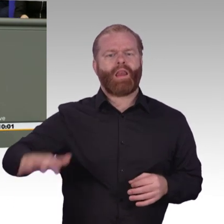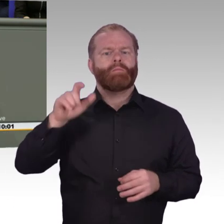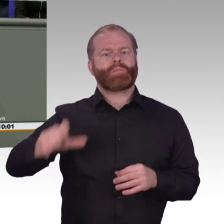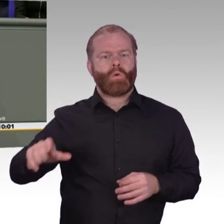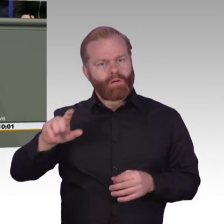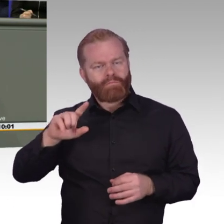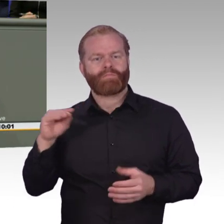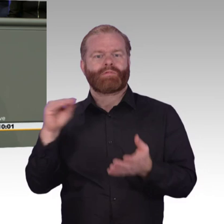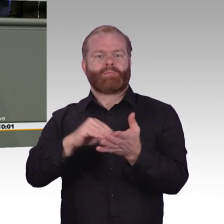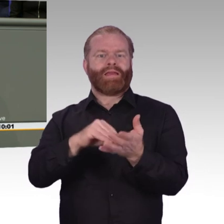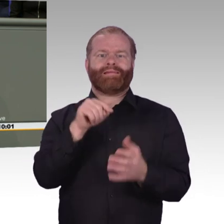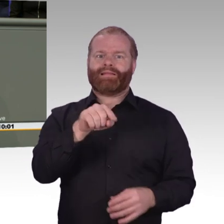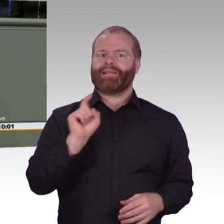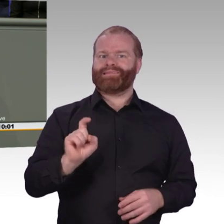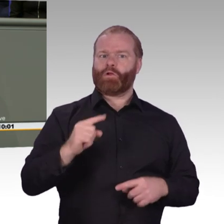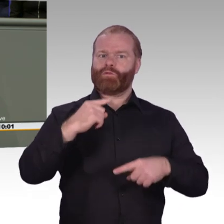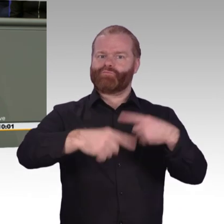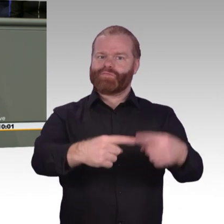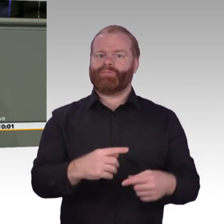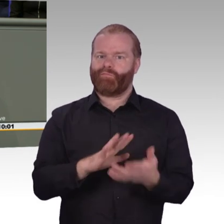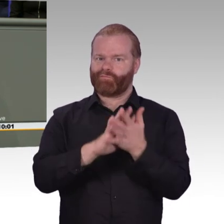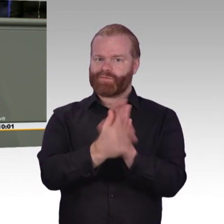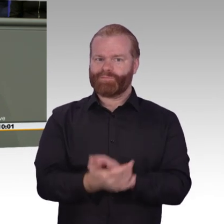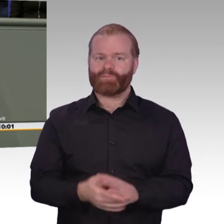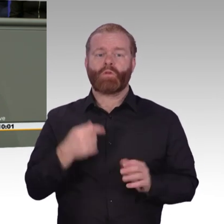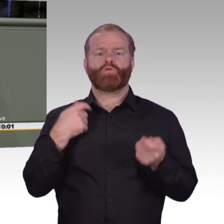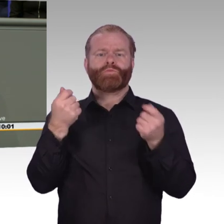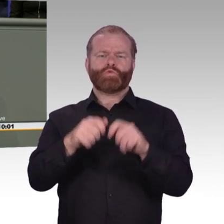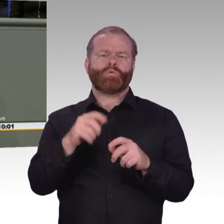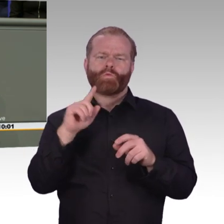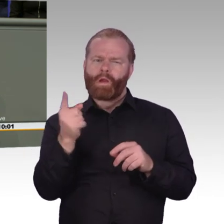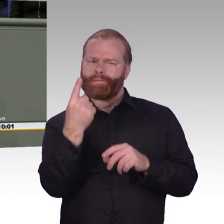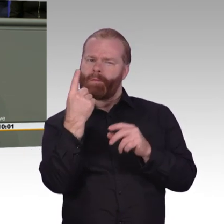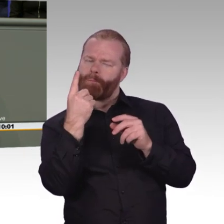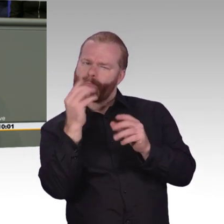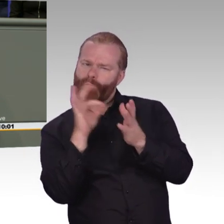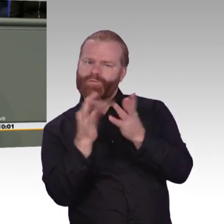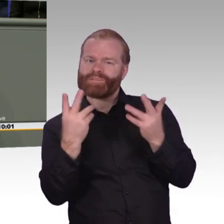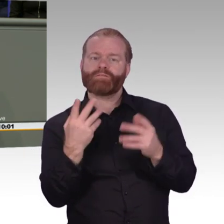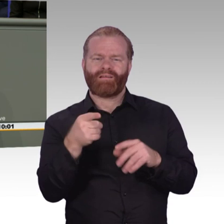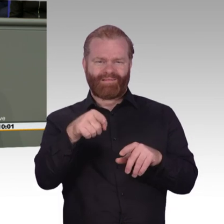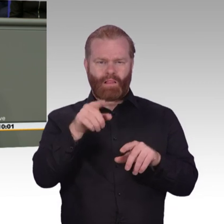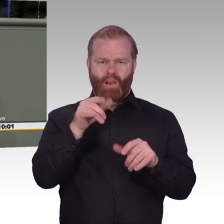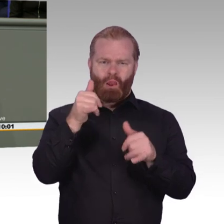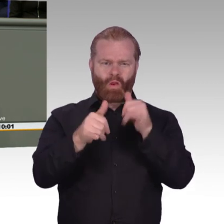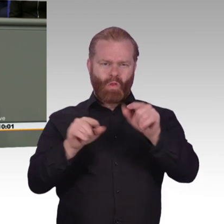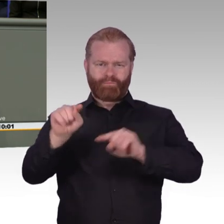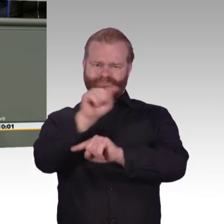maßgeblich die Unternehmensberatung Capgemini beteiligt war. Also die Beraterseuche, die sich bereits durch die